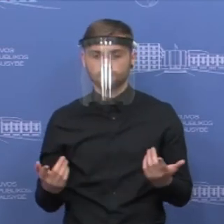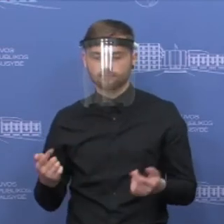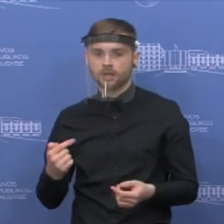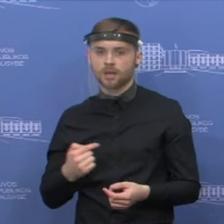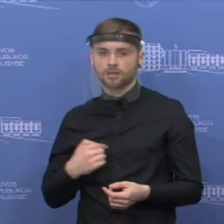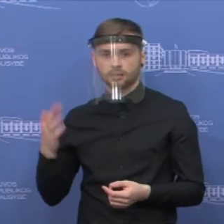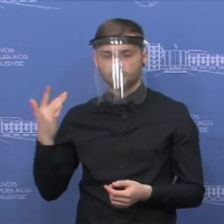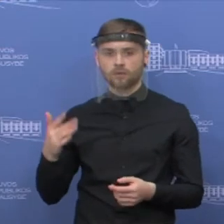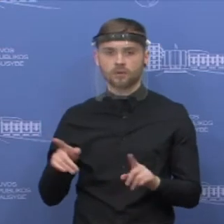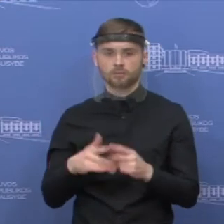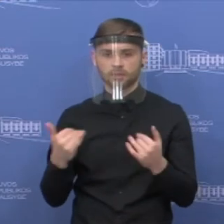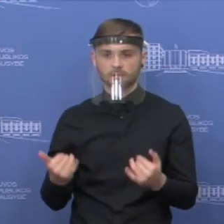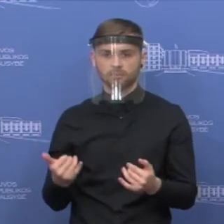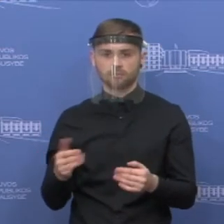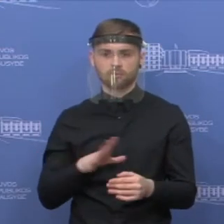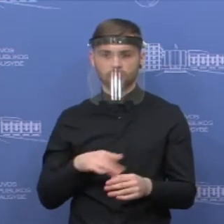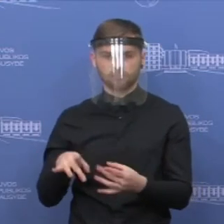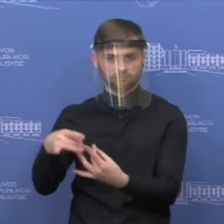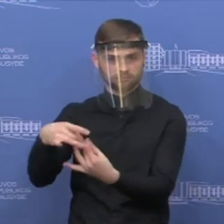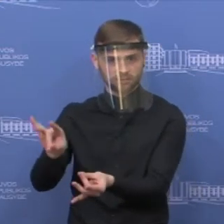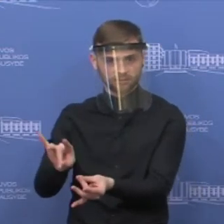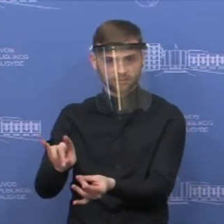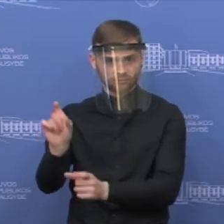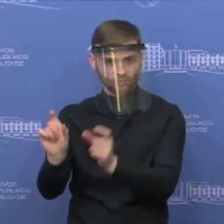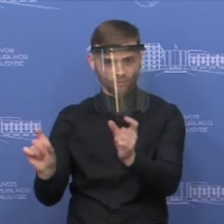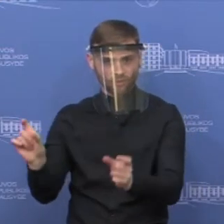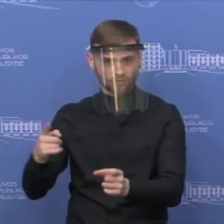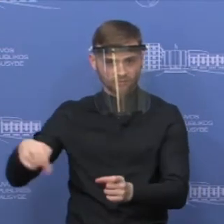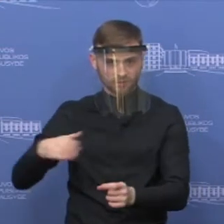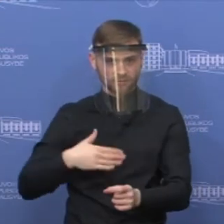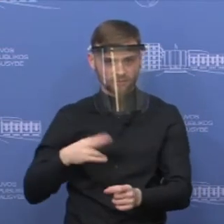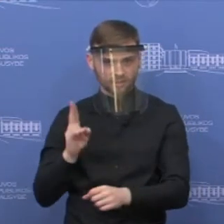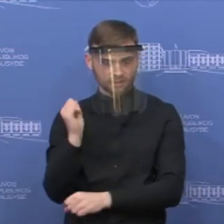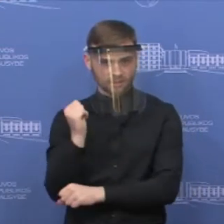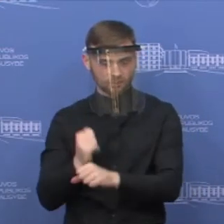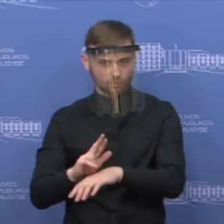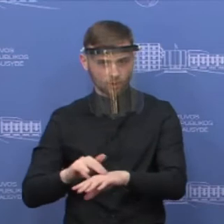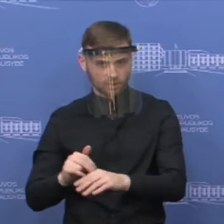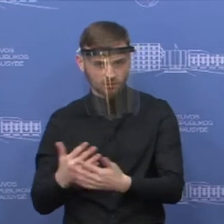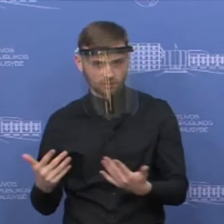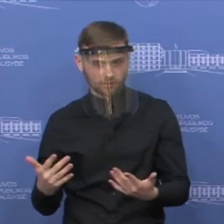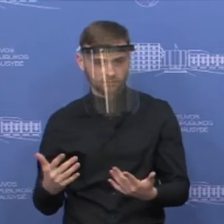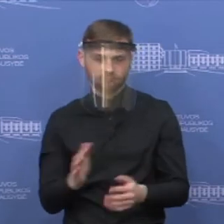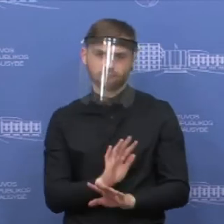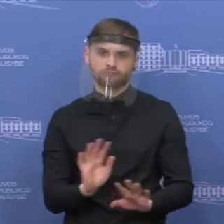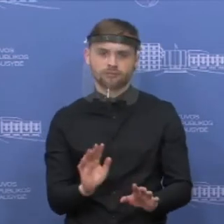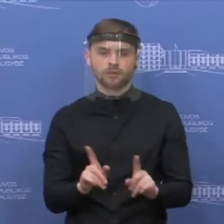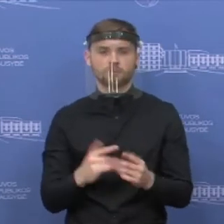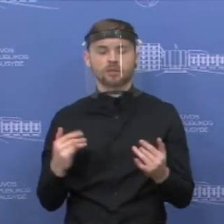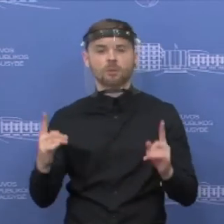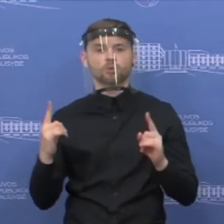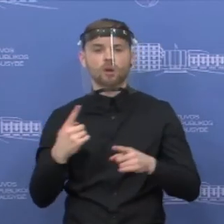pareigūnai buvo nustumti į šoną. Tai jeigu mes kalbėsime ir apie prūpinimą apsaugos